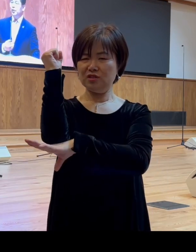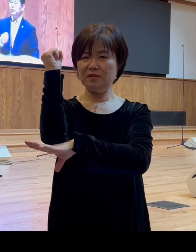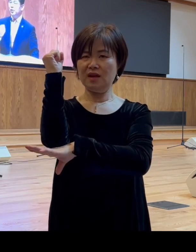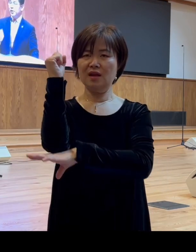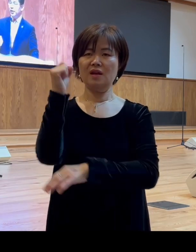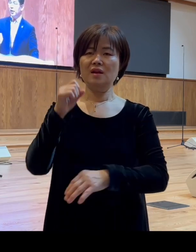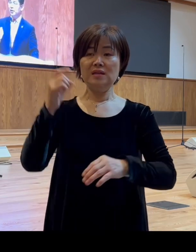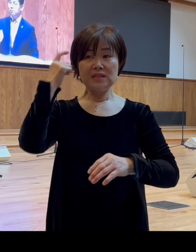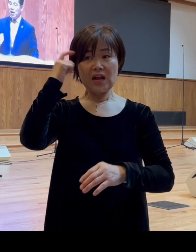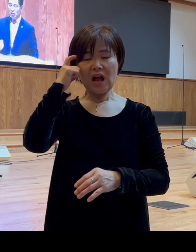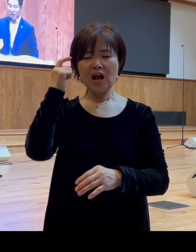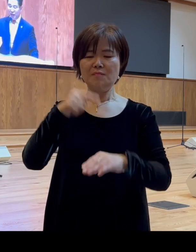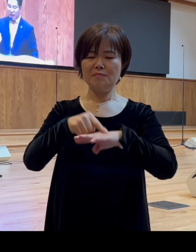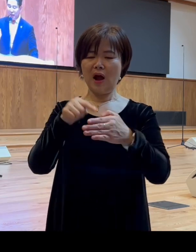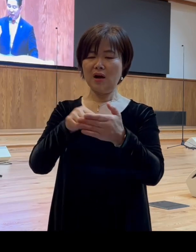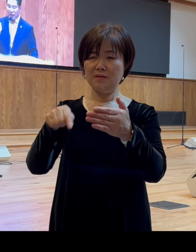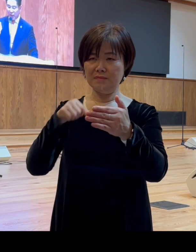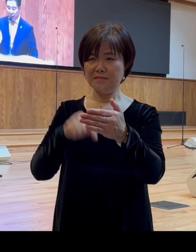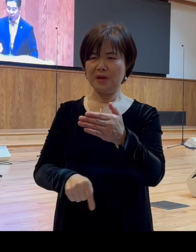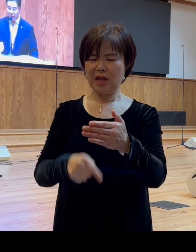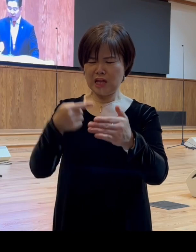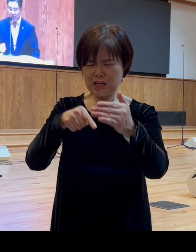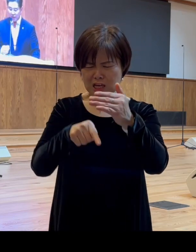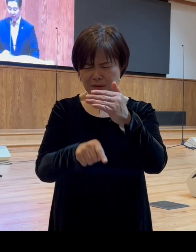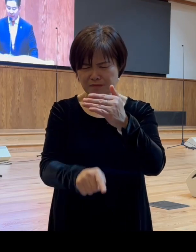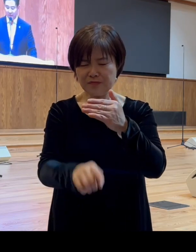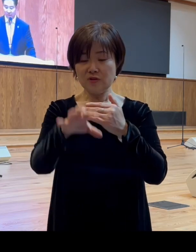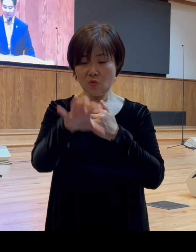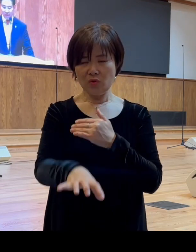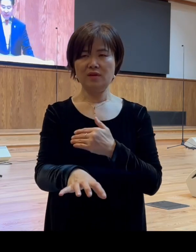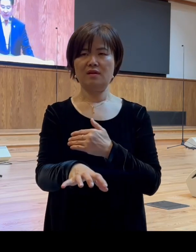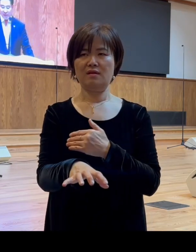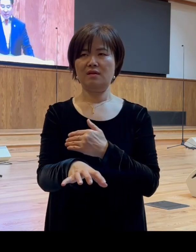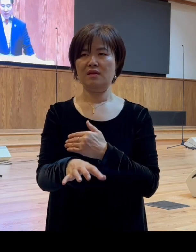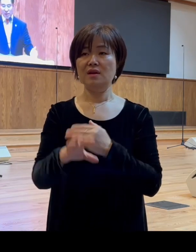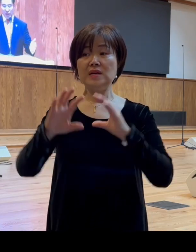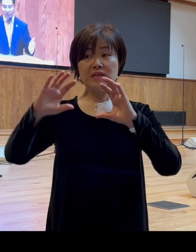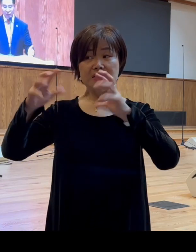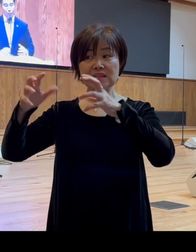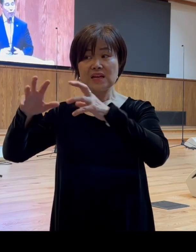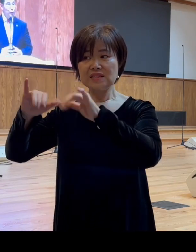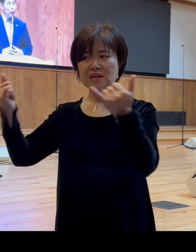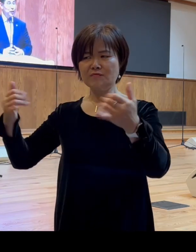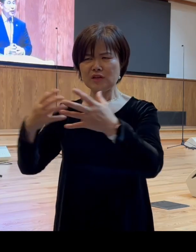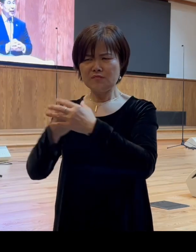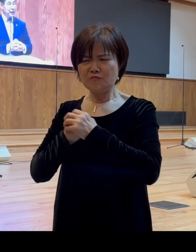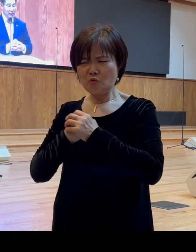생각, 그 마음의 깊은 근저에 세상 사람들이 품고 있는 악한 생각